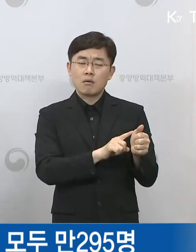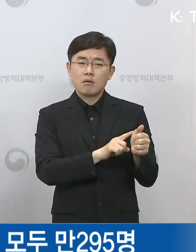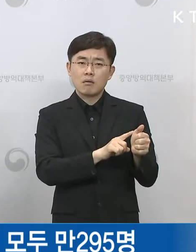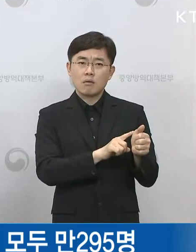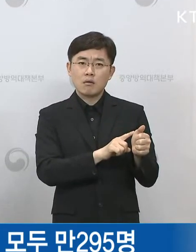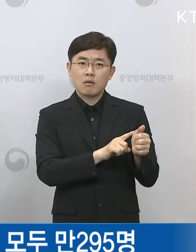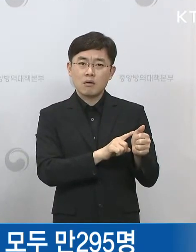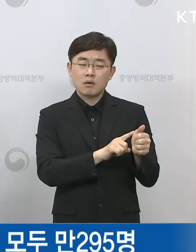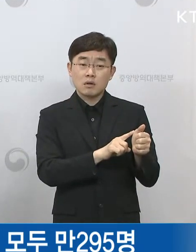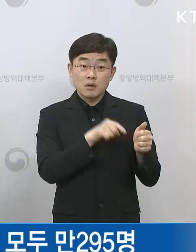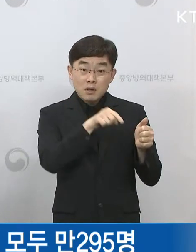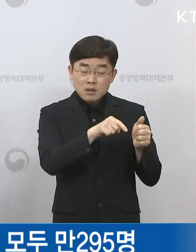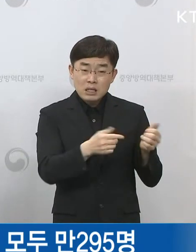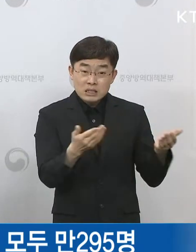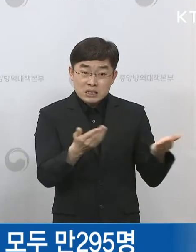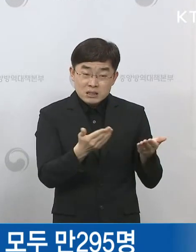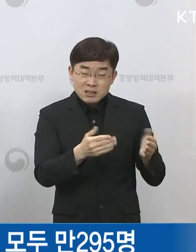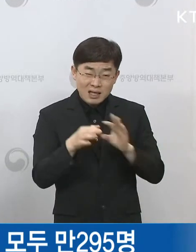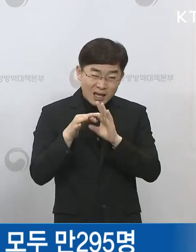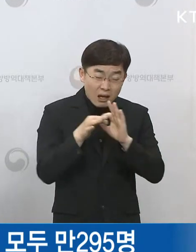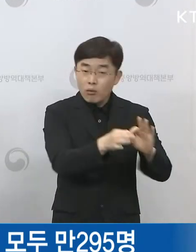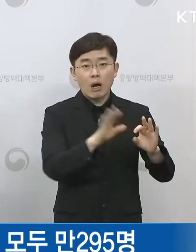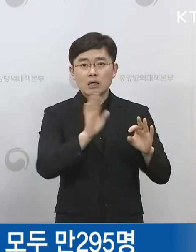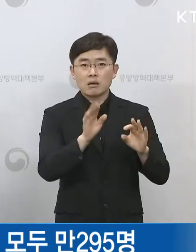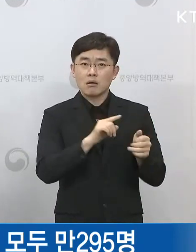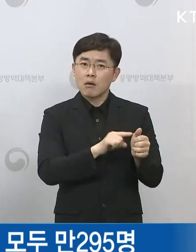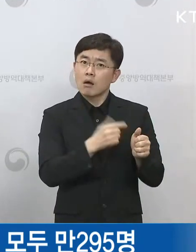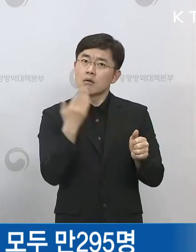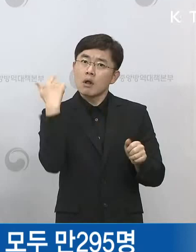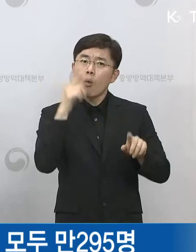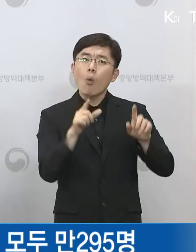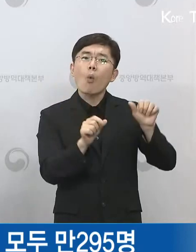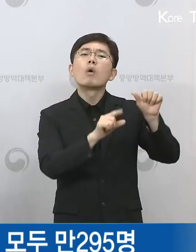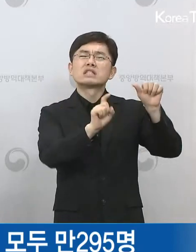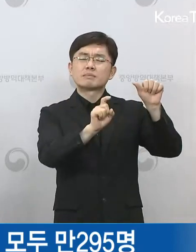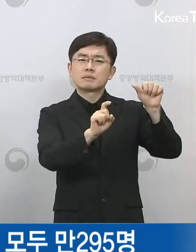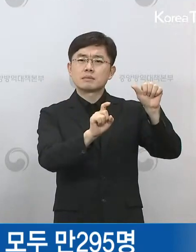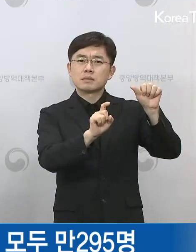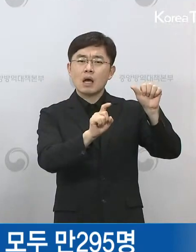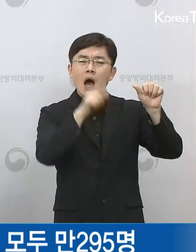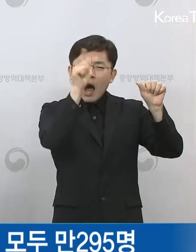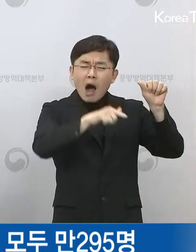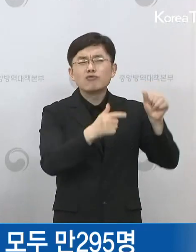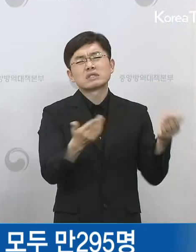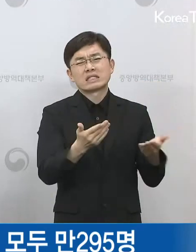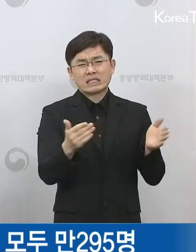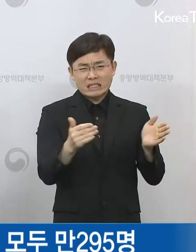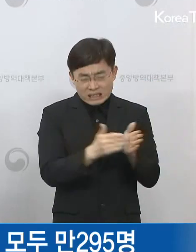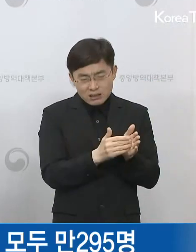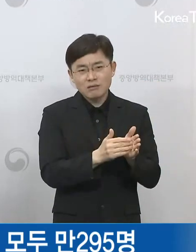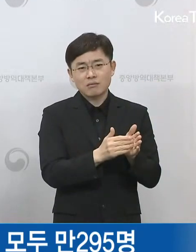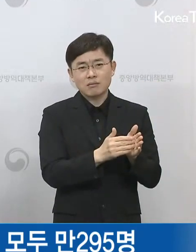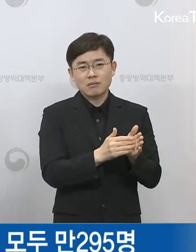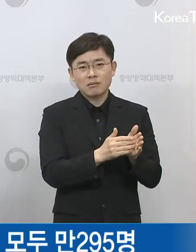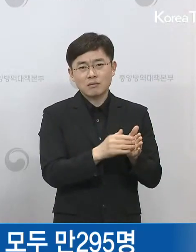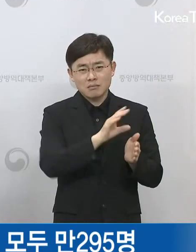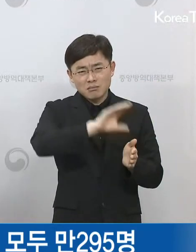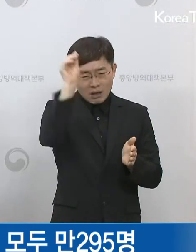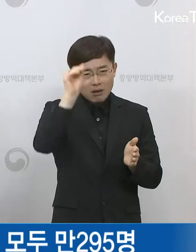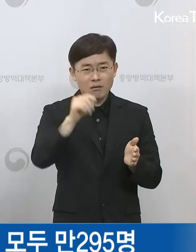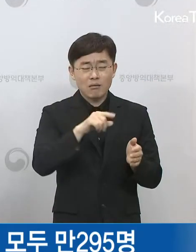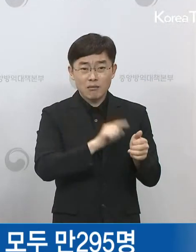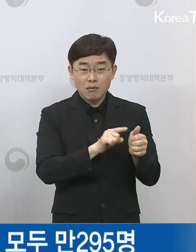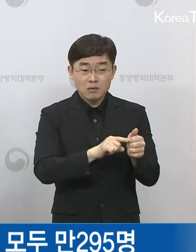물류센터에서 계속 업무를 하시는 분이 아니라 5월 12일 하루 1일 근무를 하셨습니다. 그 이후에는